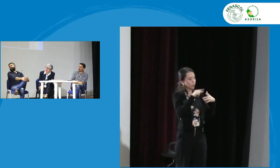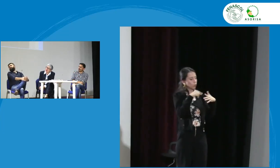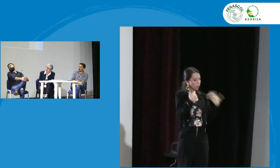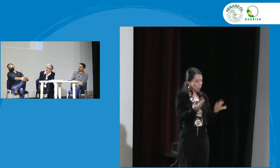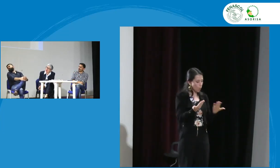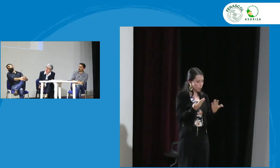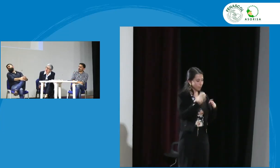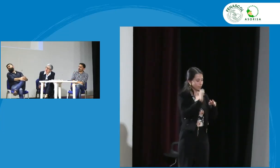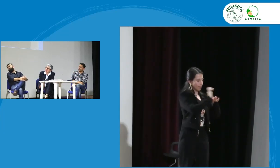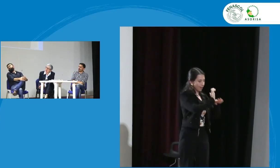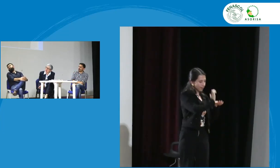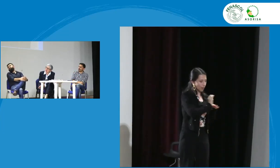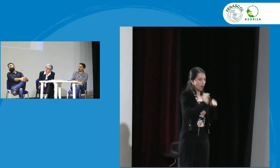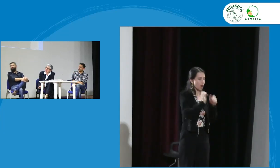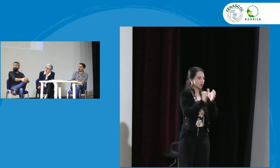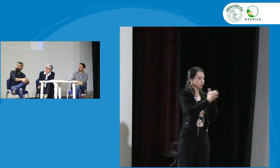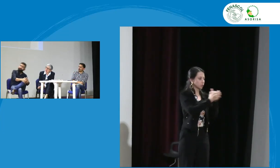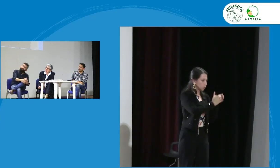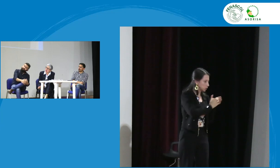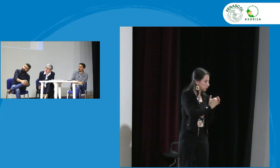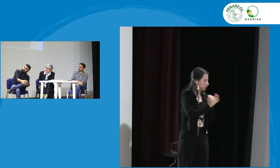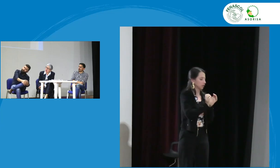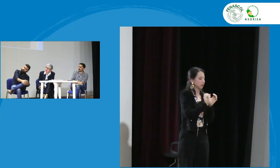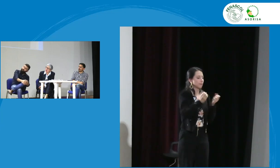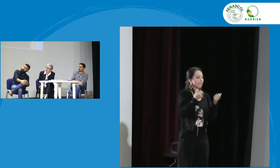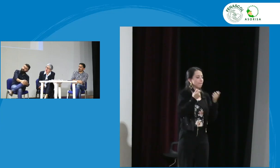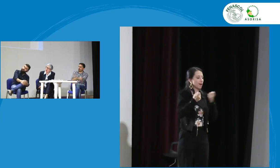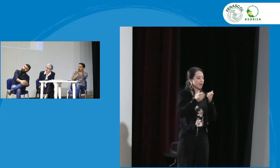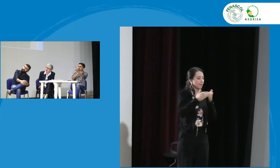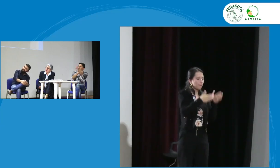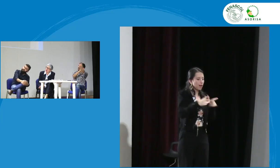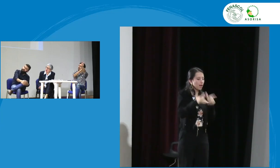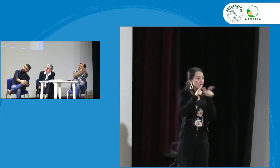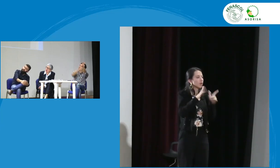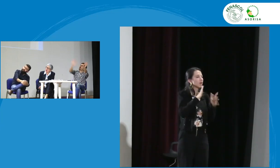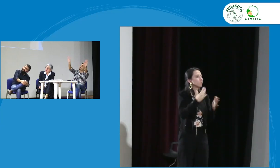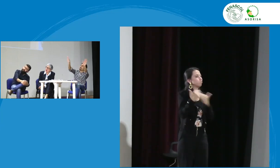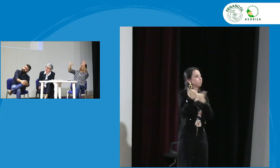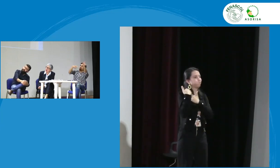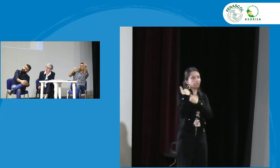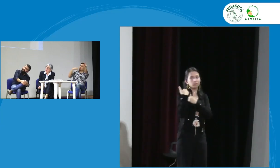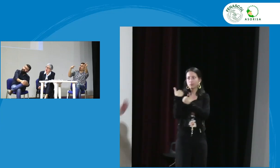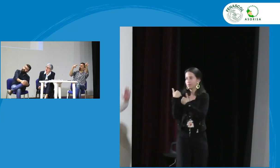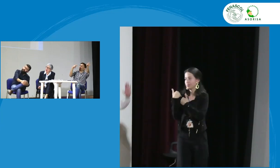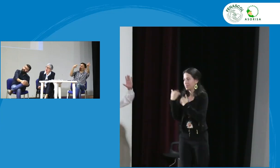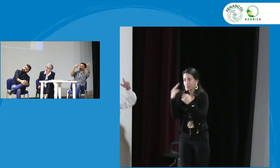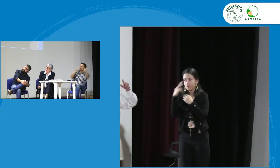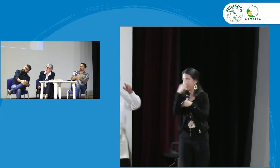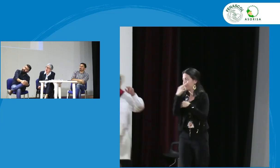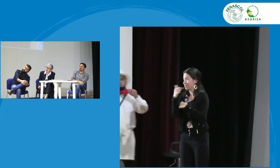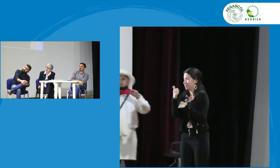la primera es cómo podemos pensarnos el manejo de la planeación lingüística